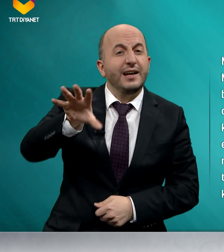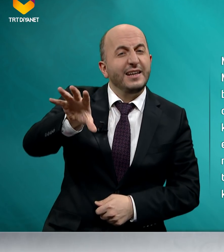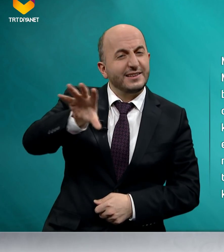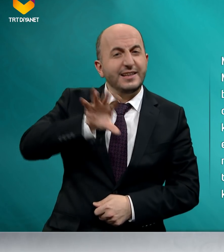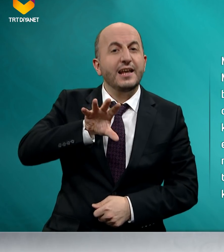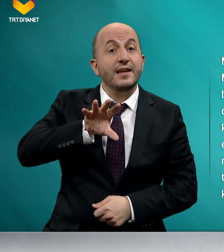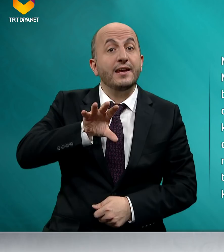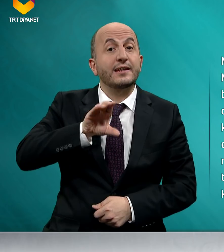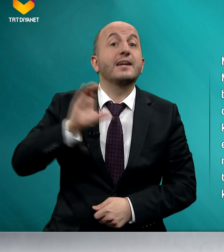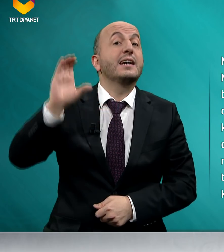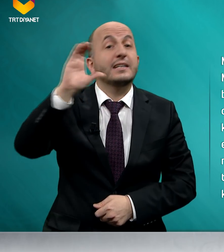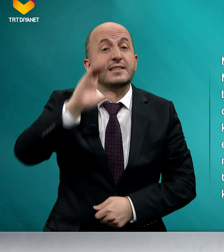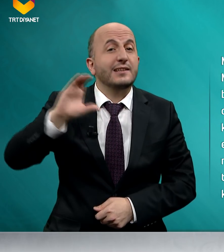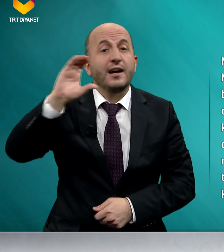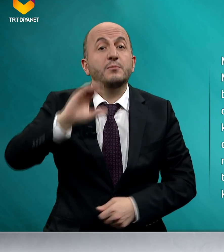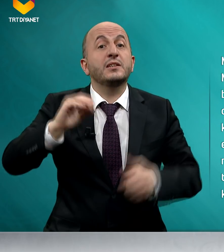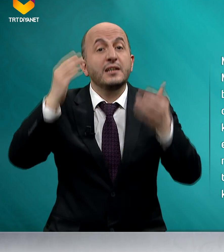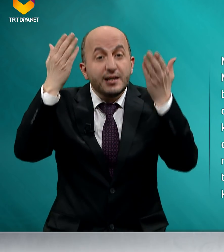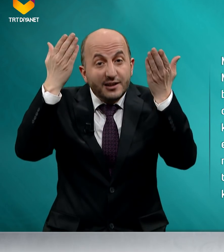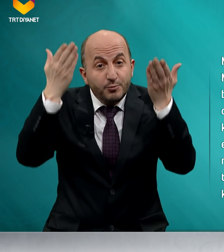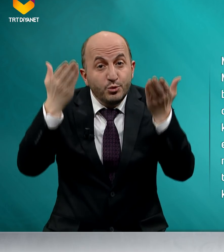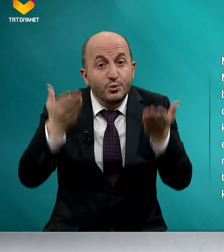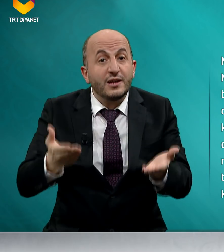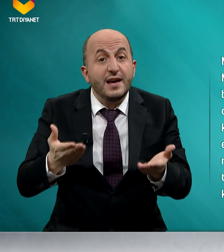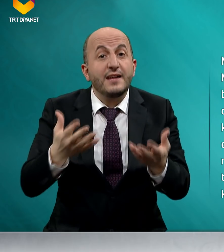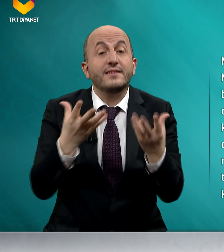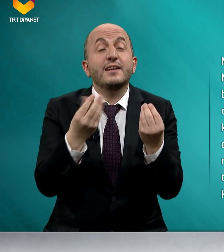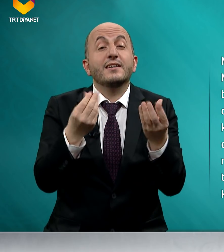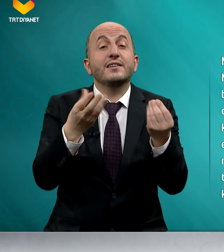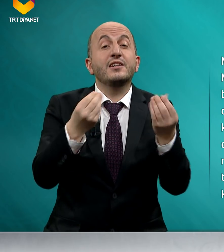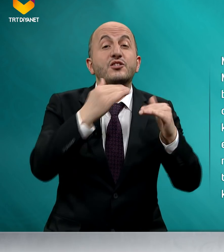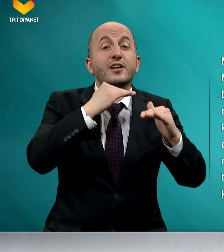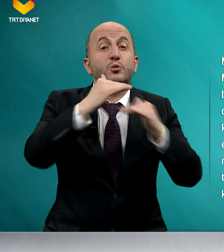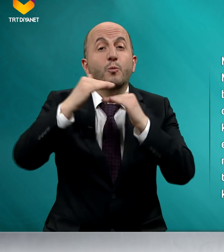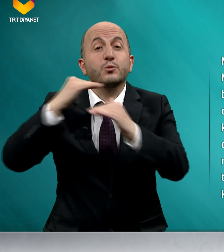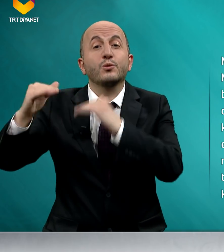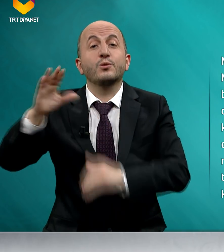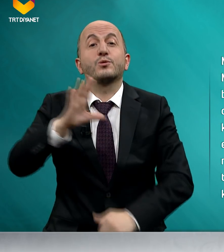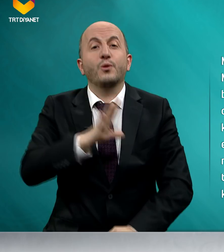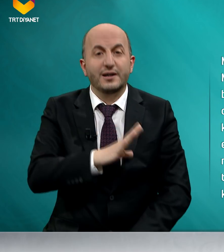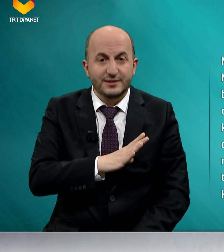etkilenerek İslam'ı kabul eden nice topluluk vardır.